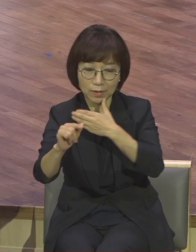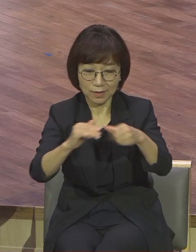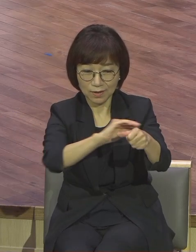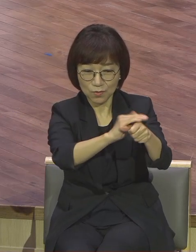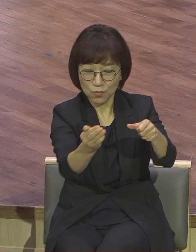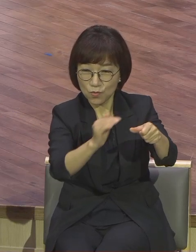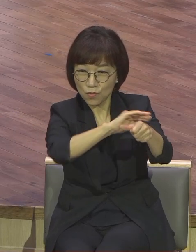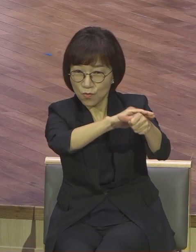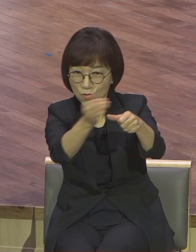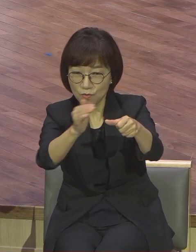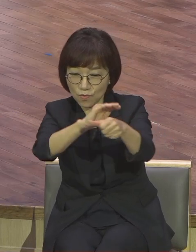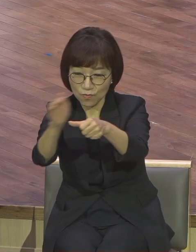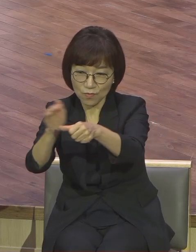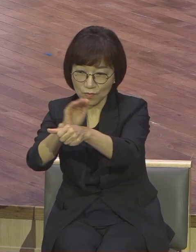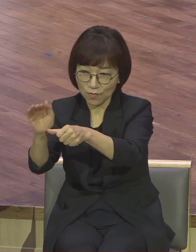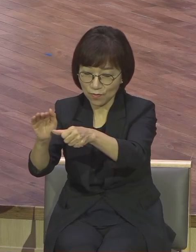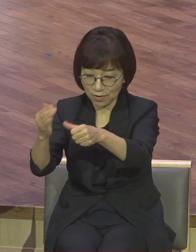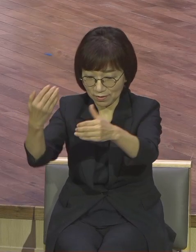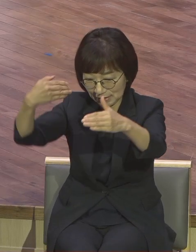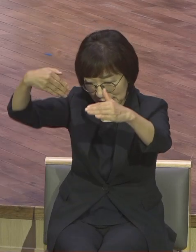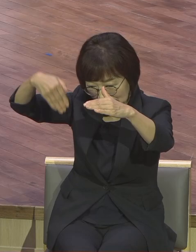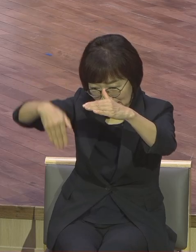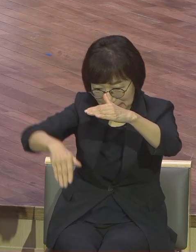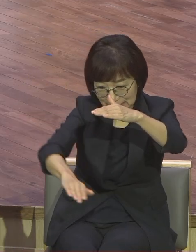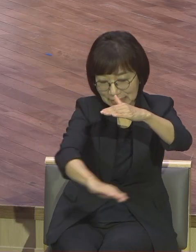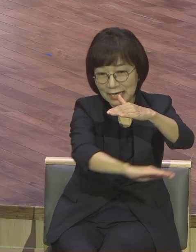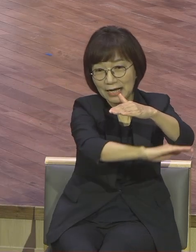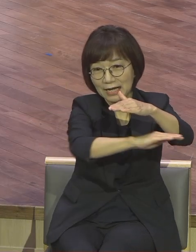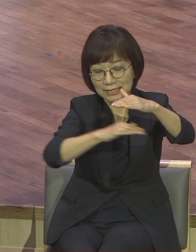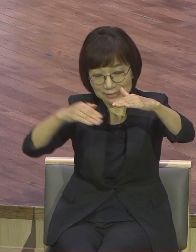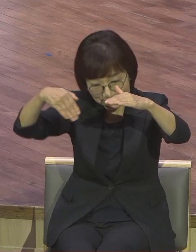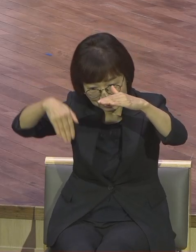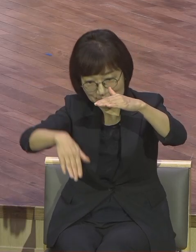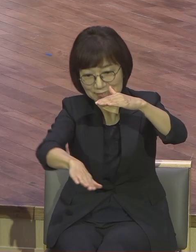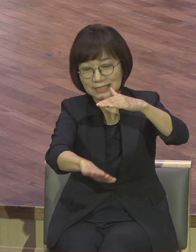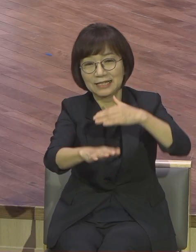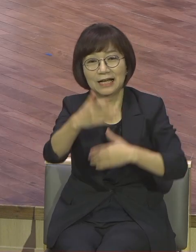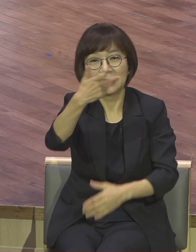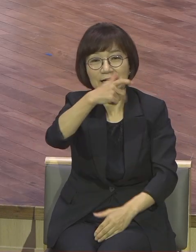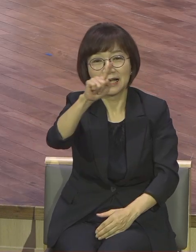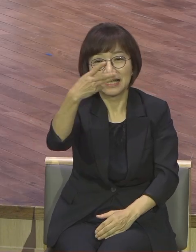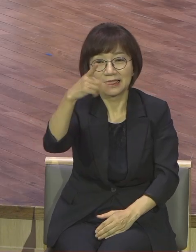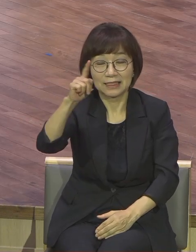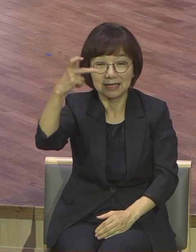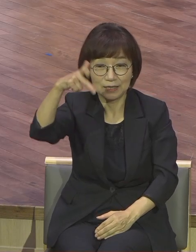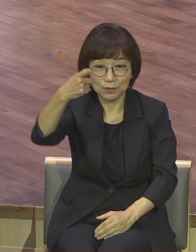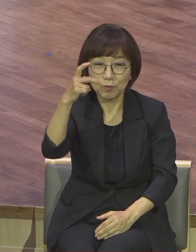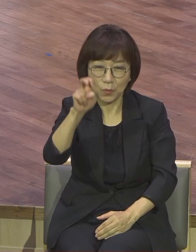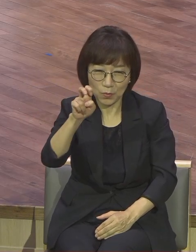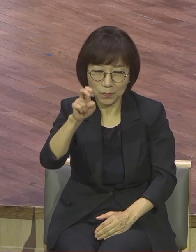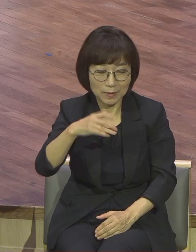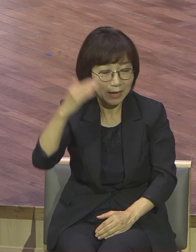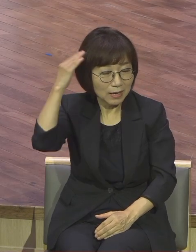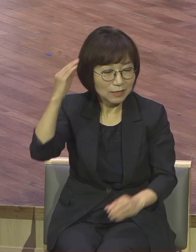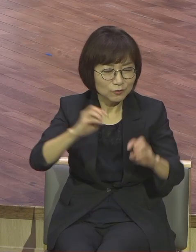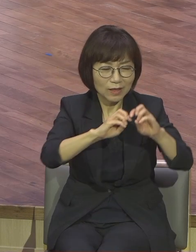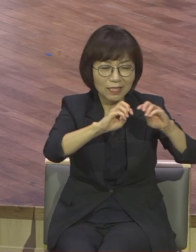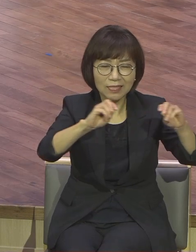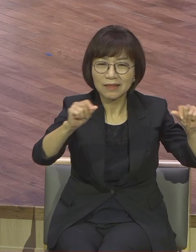공동묘지에 지하해요 그게 카타콤이에요 우리나라하고 땅이 틀려요 우리나라 땅을 파면